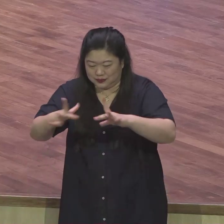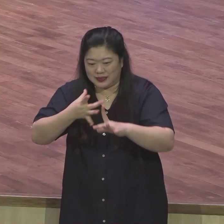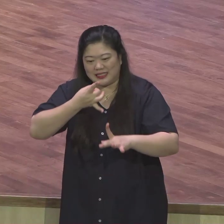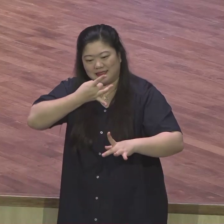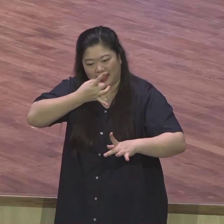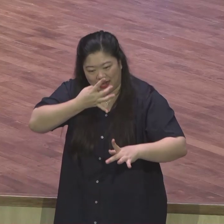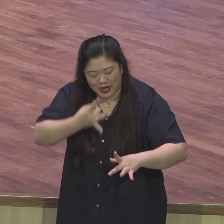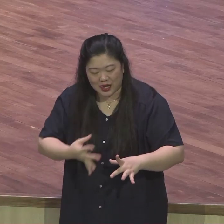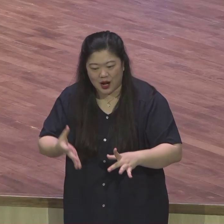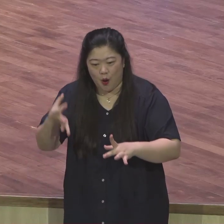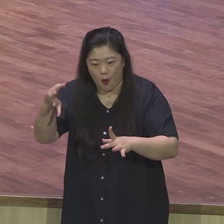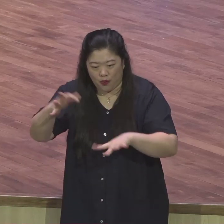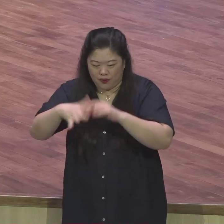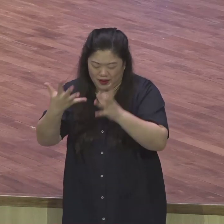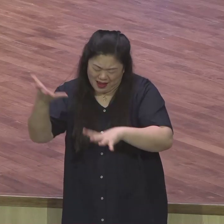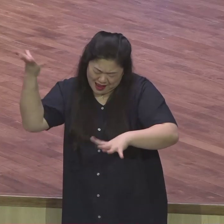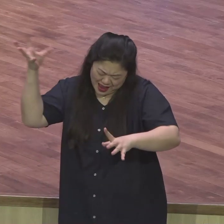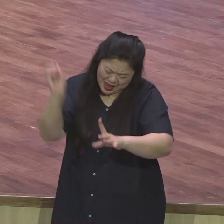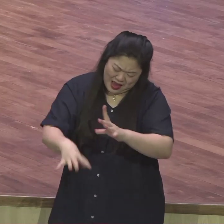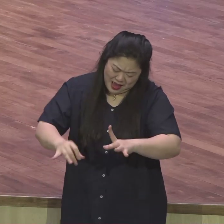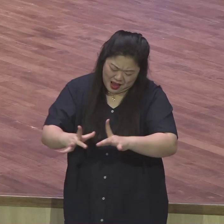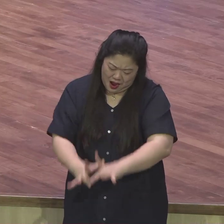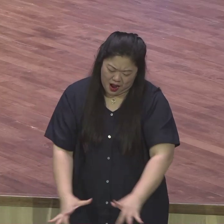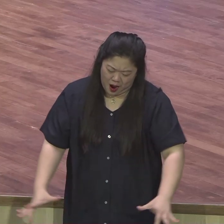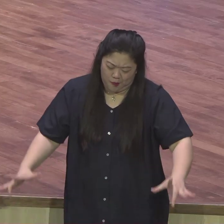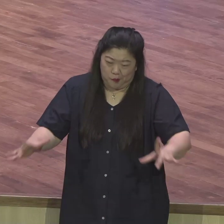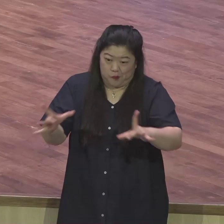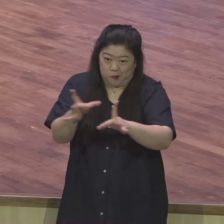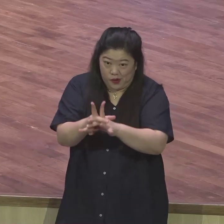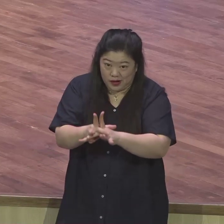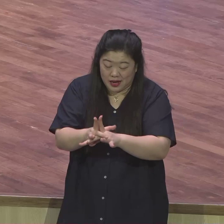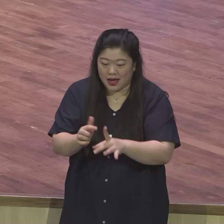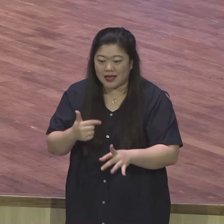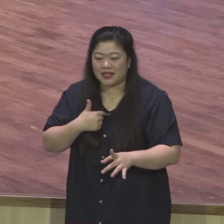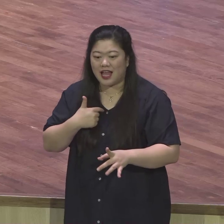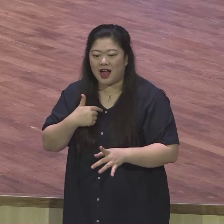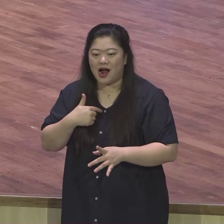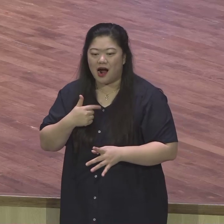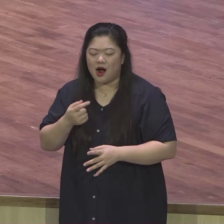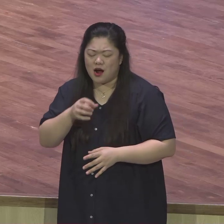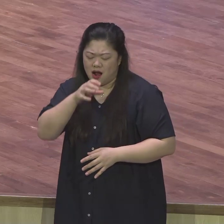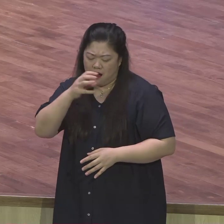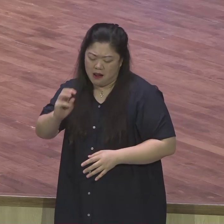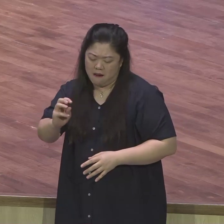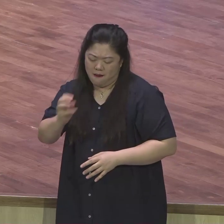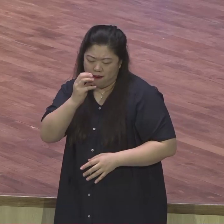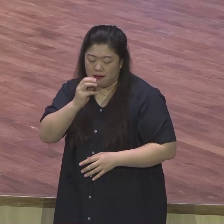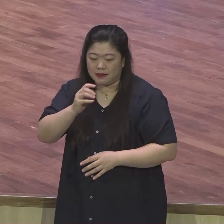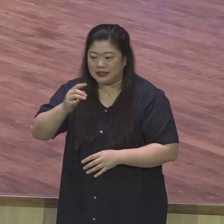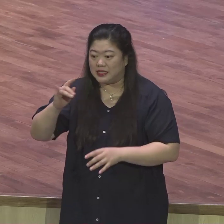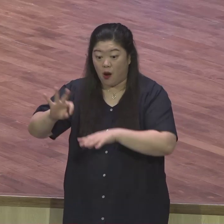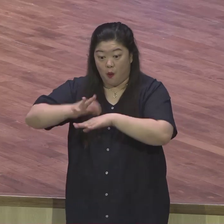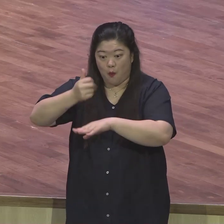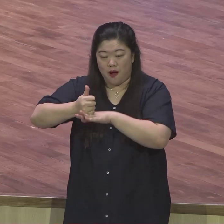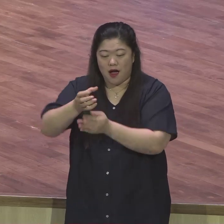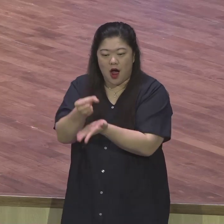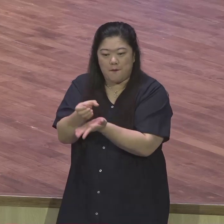사로운 돈 또 다시 다 넣어주고 내 은잔 하나 집어넣어. 그래가지고 변함인 자루 속에 자신이 은잔 하나 집어넣게